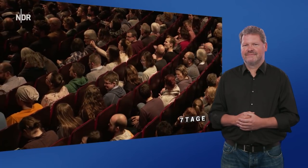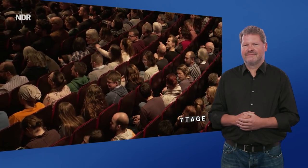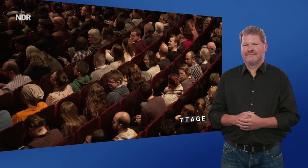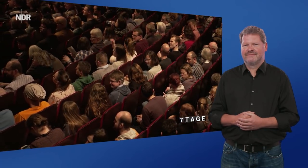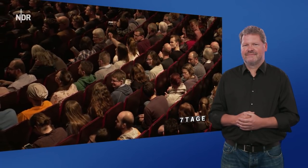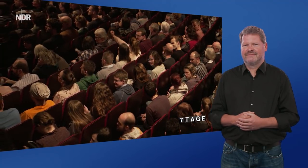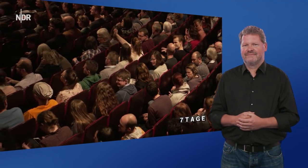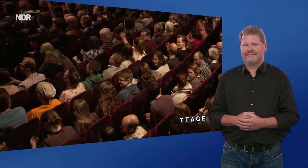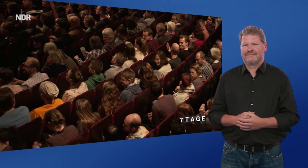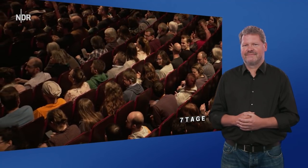Das war's für